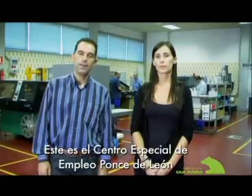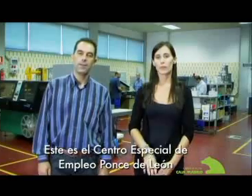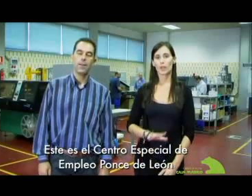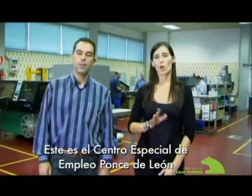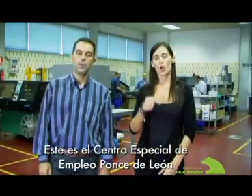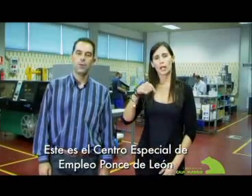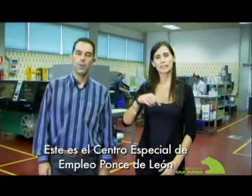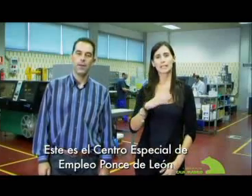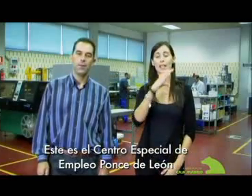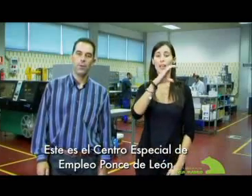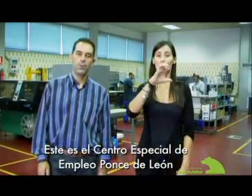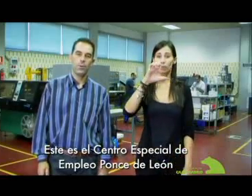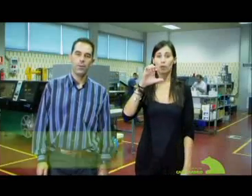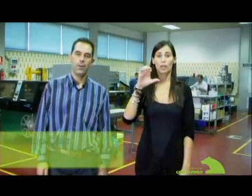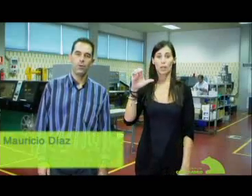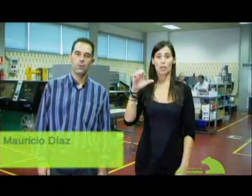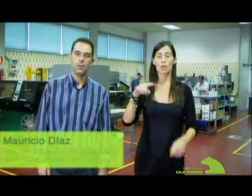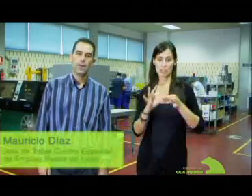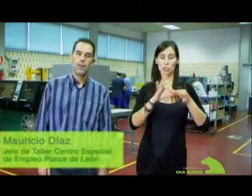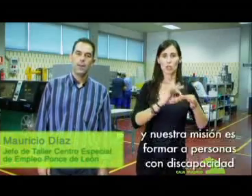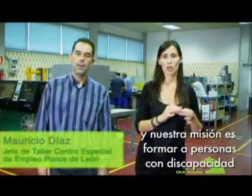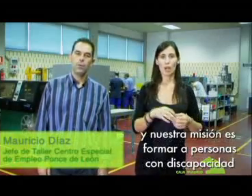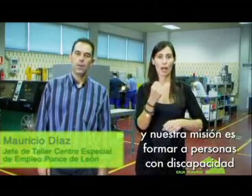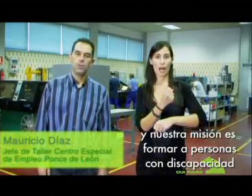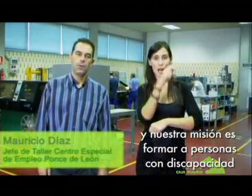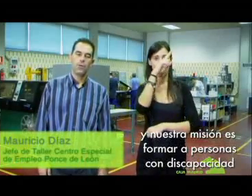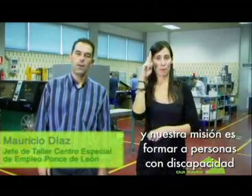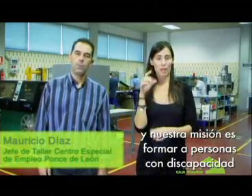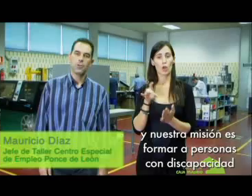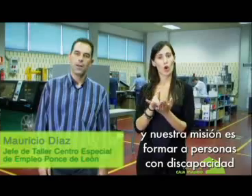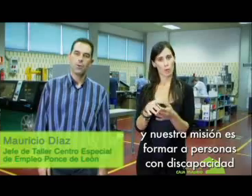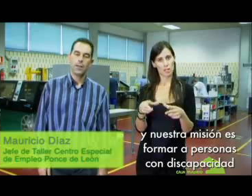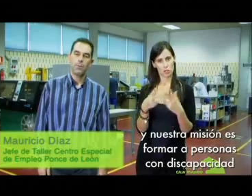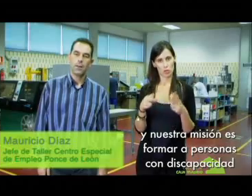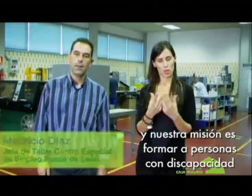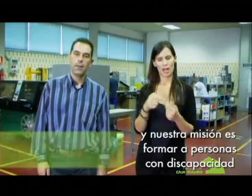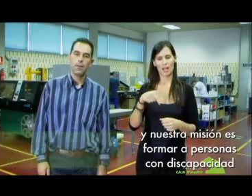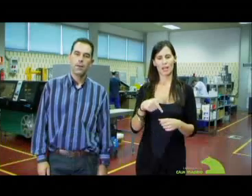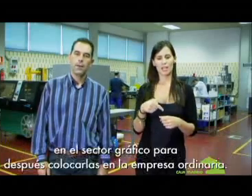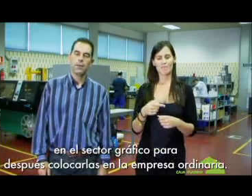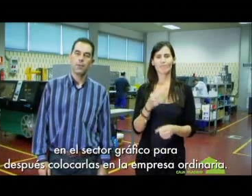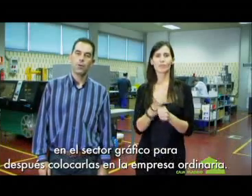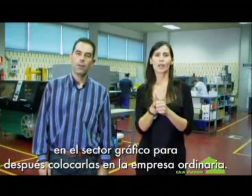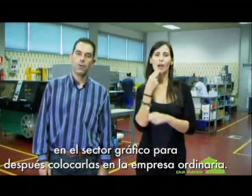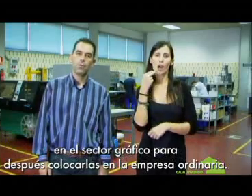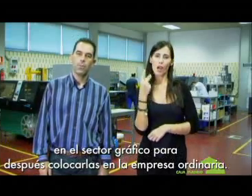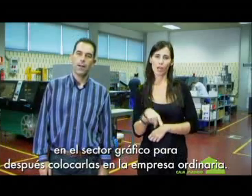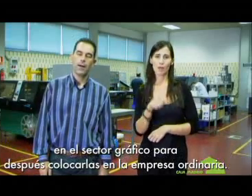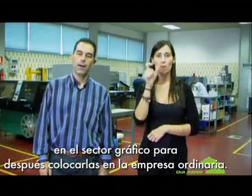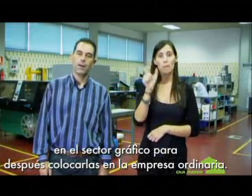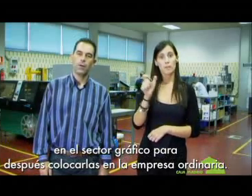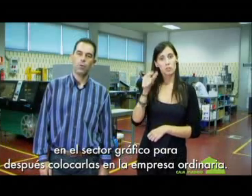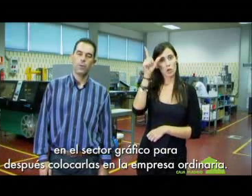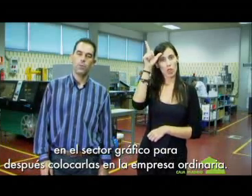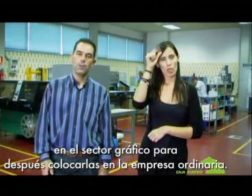Este es el Centro Especial de Empleo Ponce de León y nuestra misión es formar a personas con discapacidad en el sector gráfico para